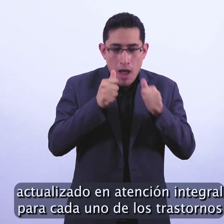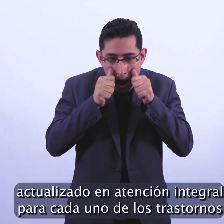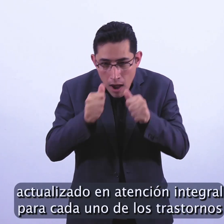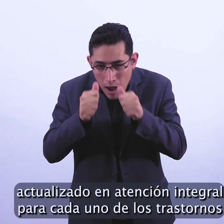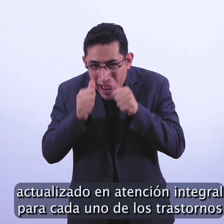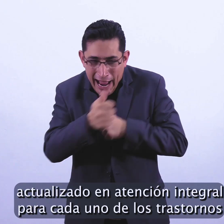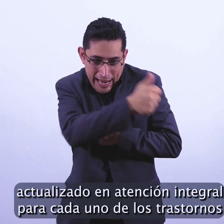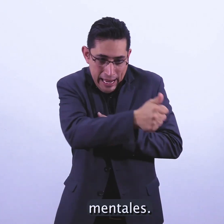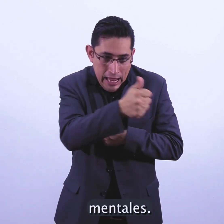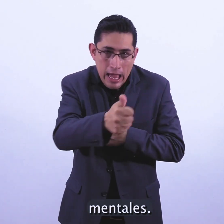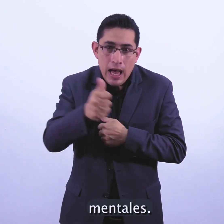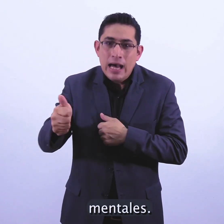de los trastornos mentales.